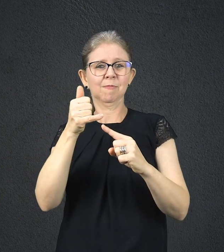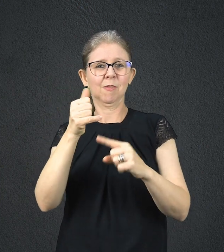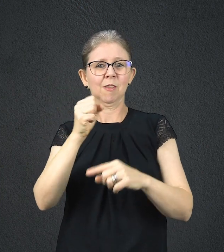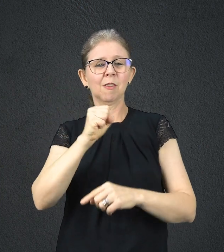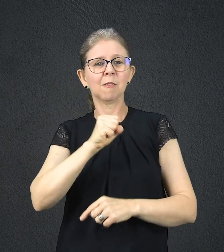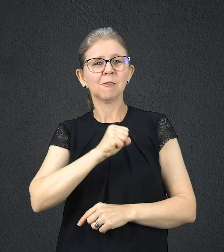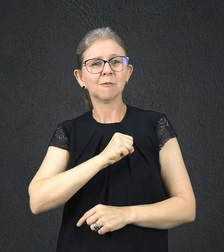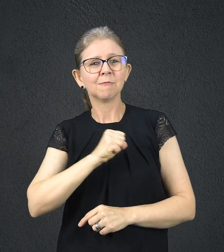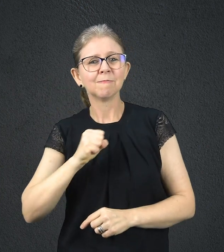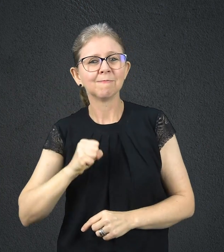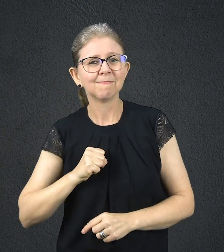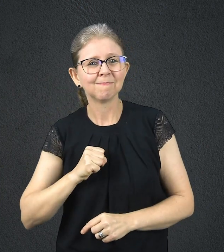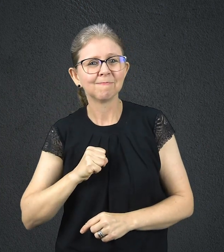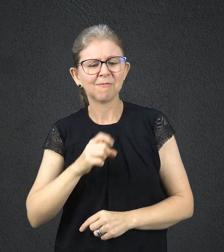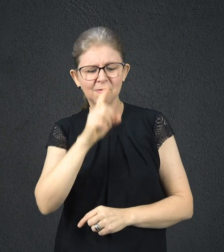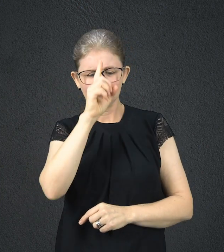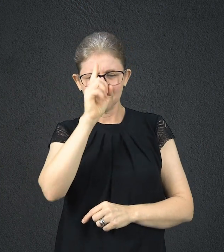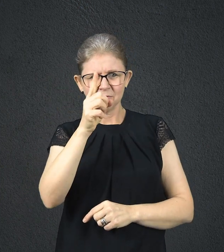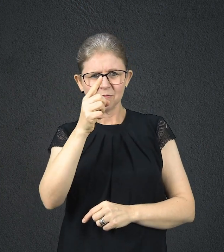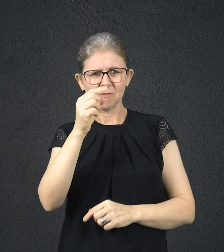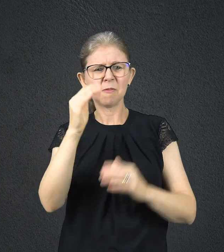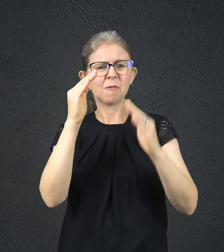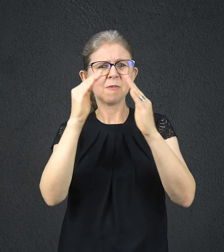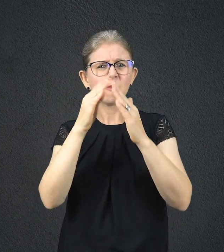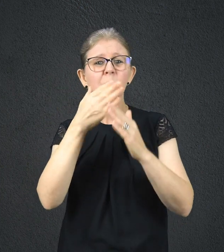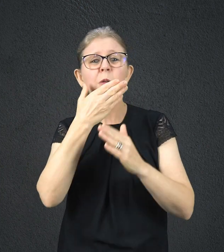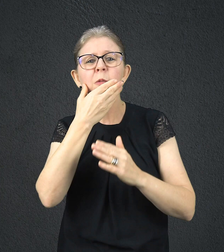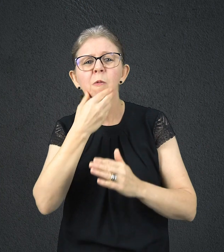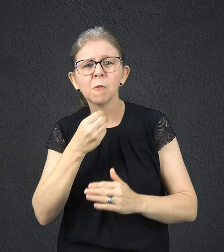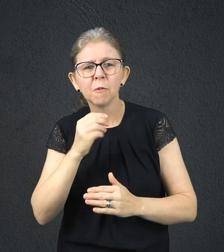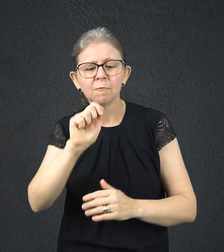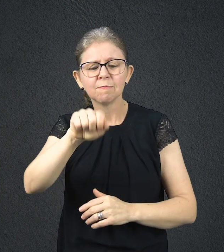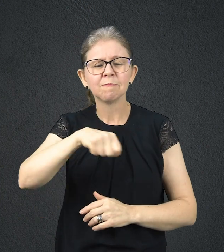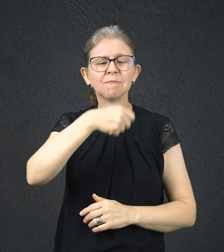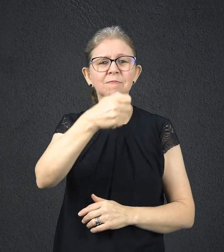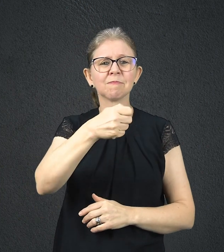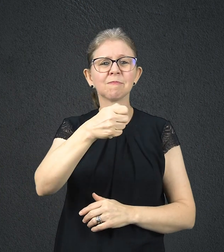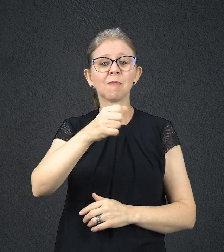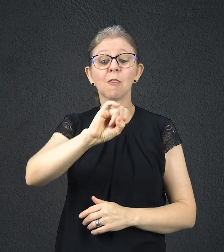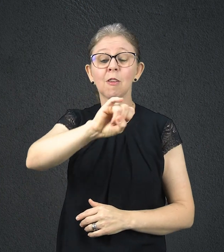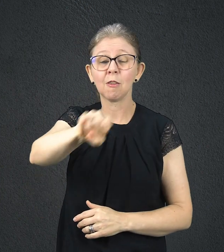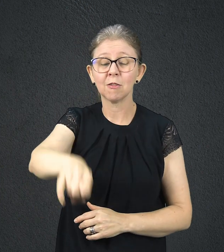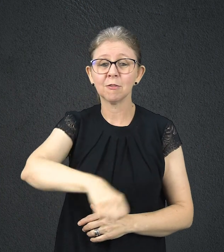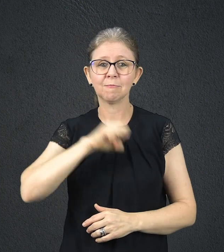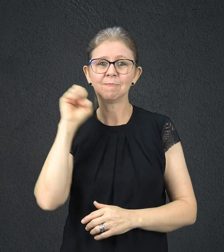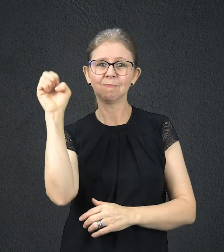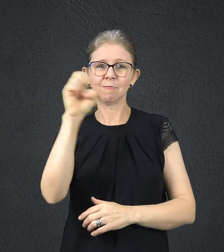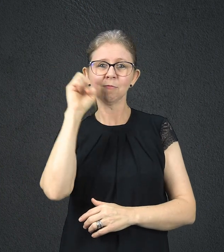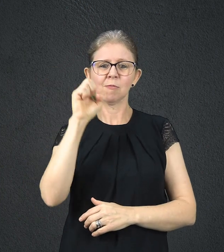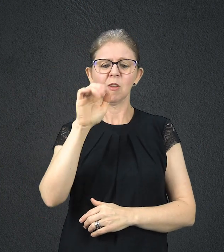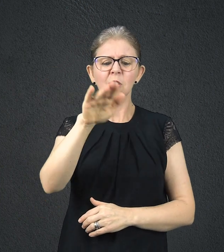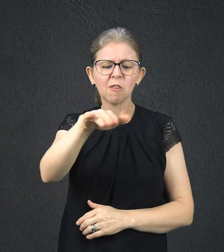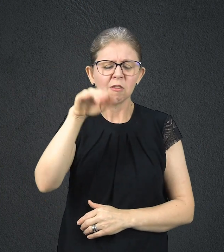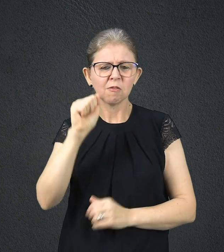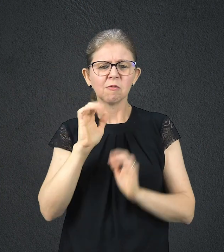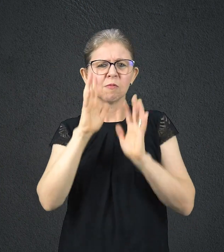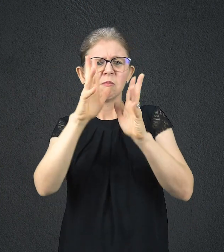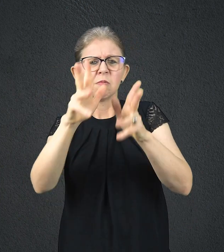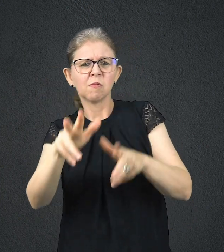Chegando lá, Samuel pediu a Jessé que chamasse todos os filhos, pois sabia que entre eles estaria o futuro